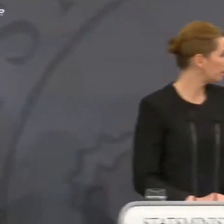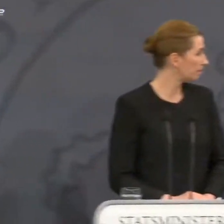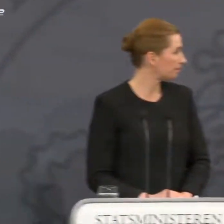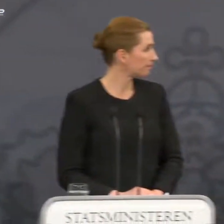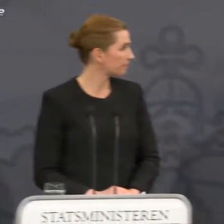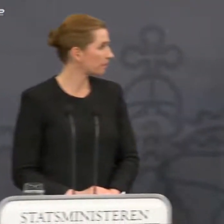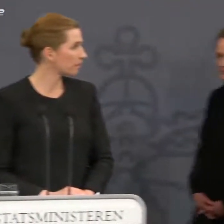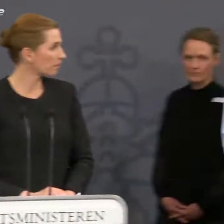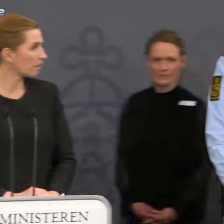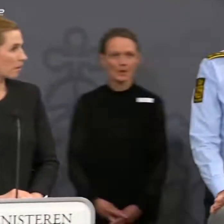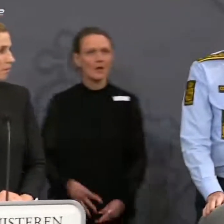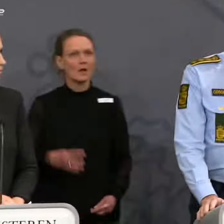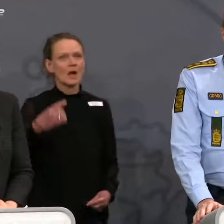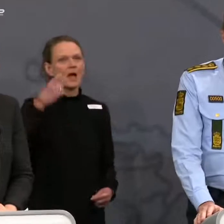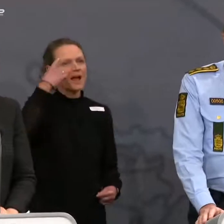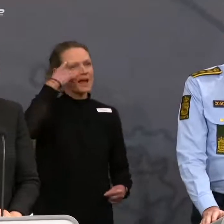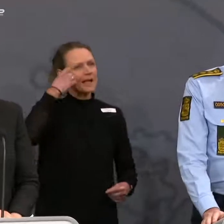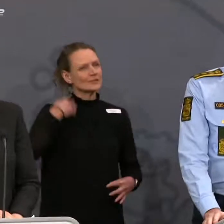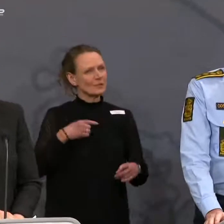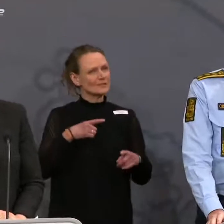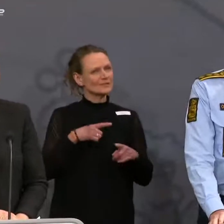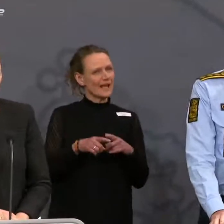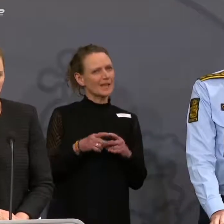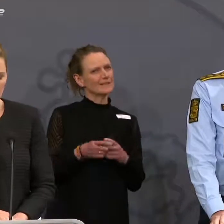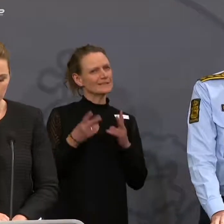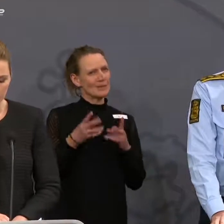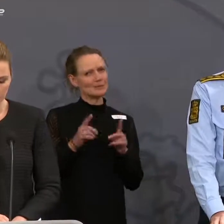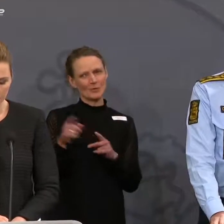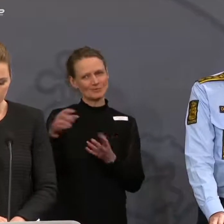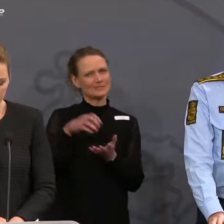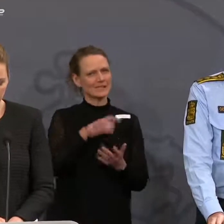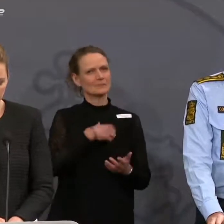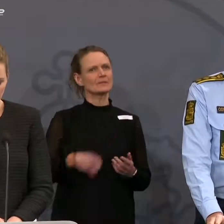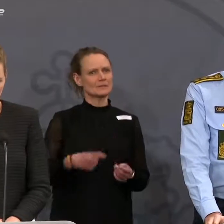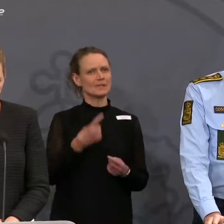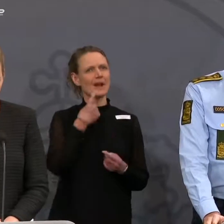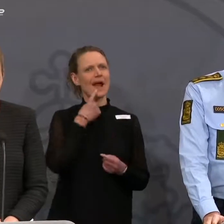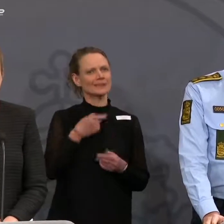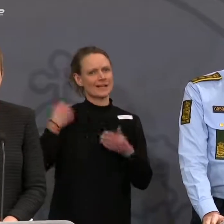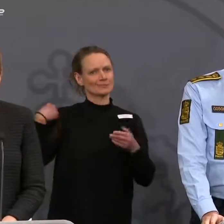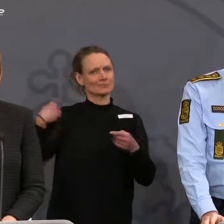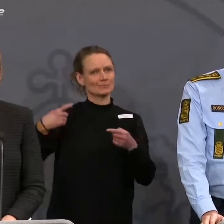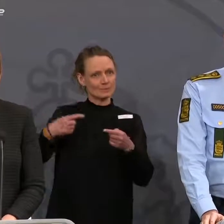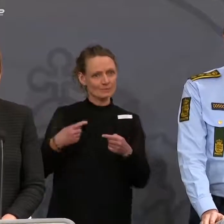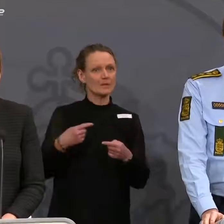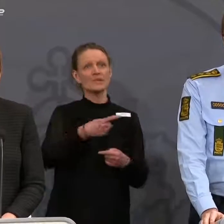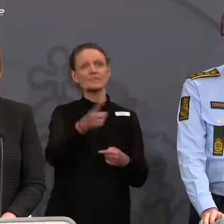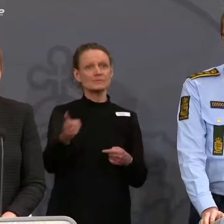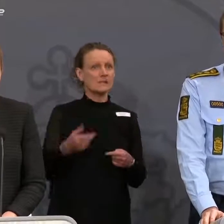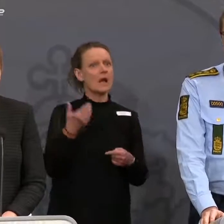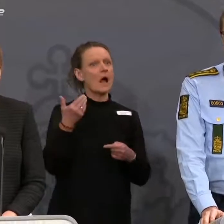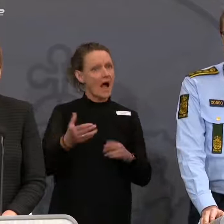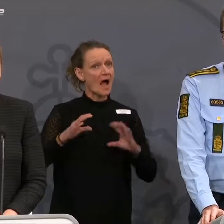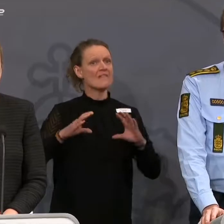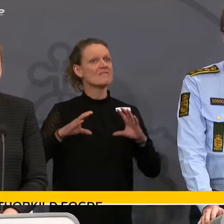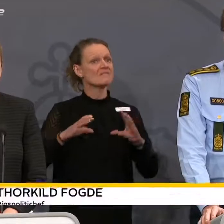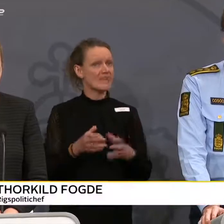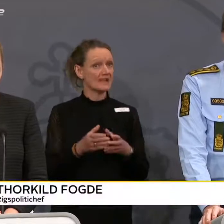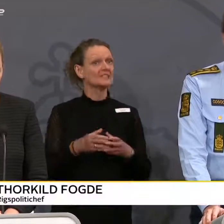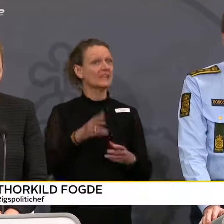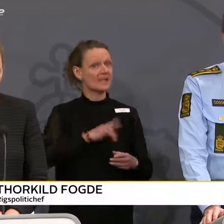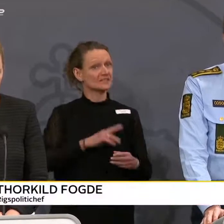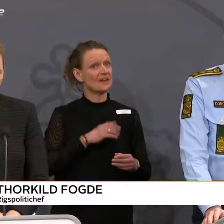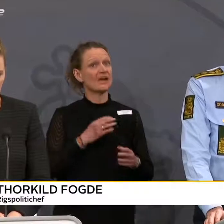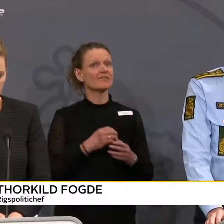jeg vil starte med at sige, som statsministeren flere gange har sagt, vi har et fælles ansvar over for de svækkede og sårbare i vores samfund.